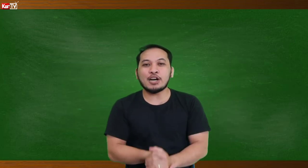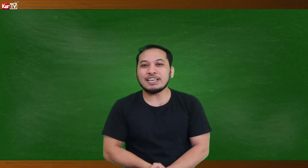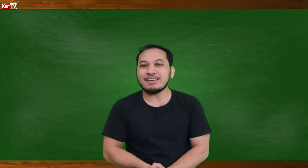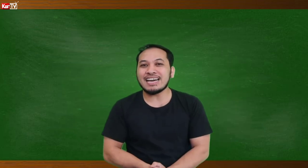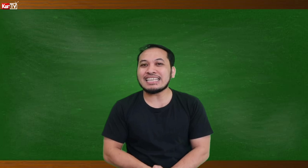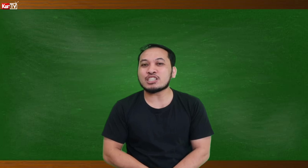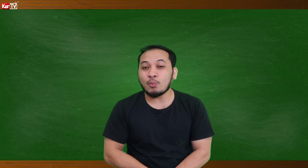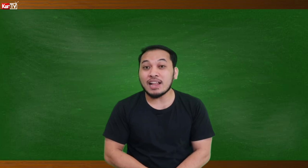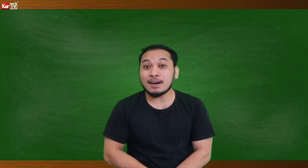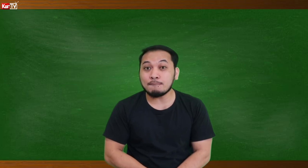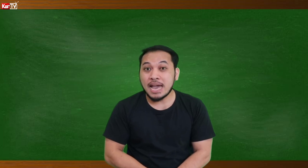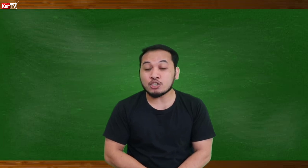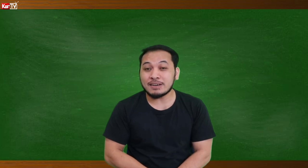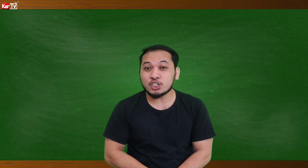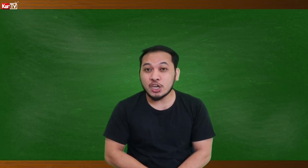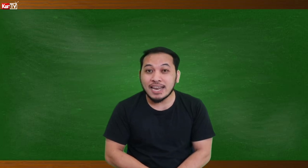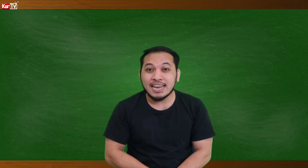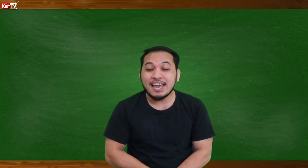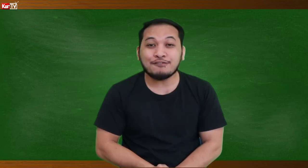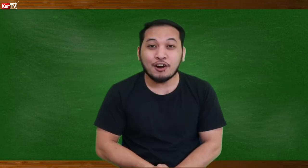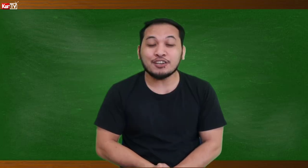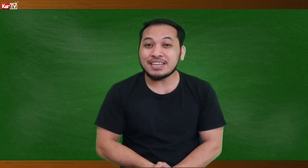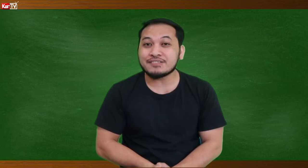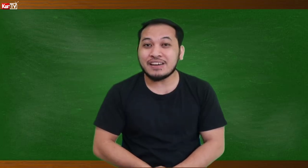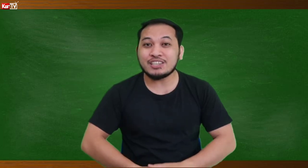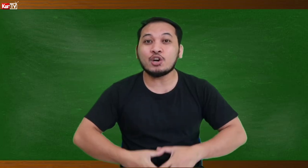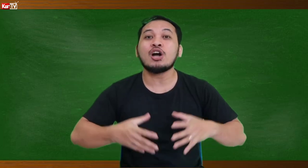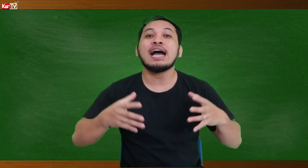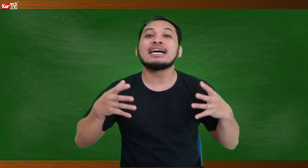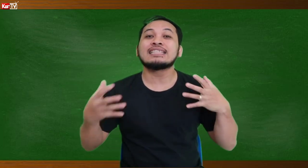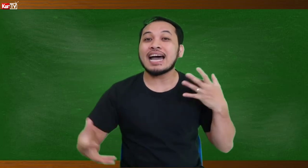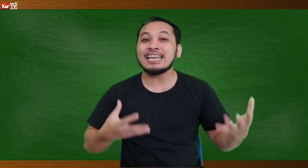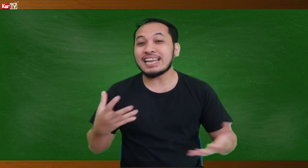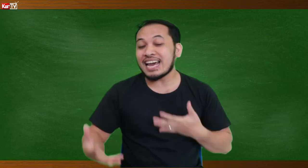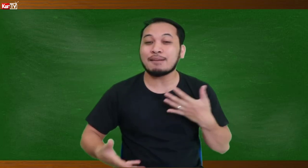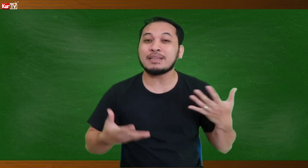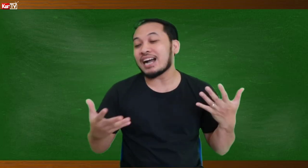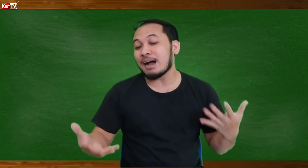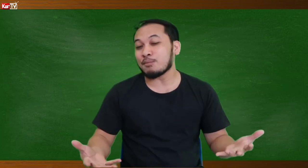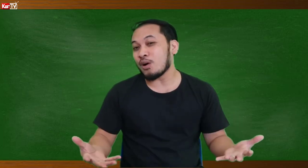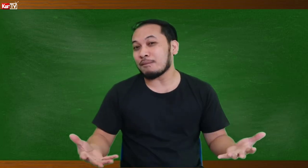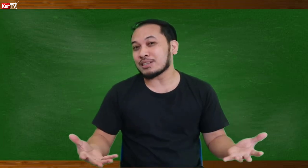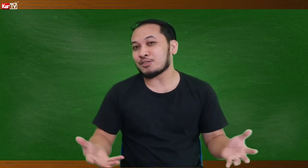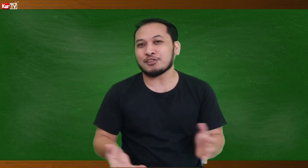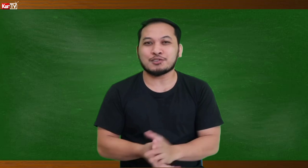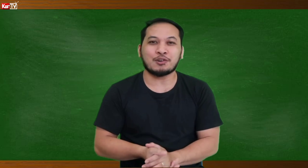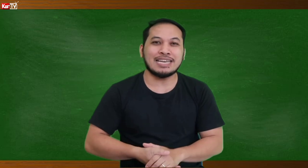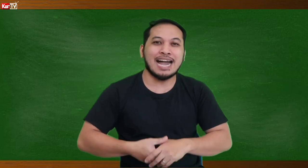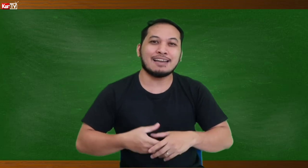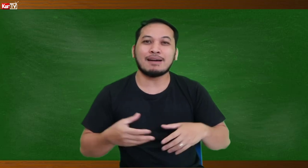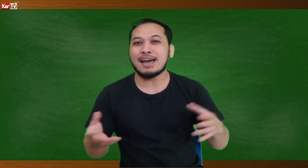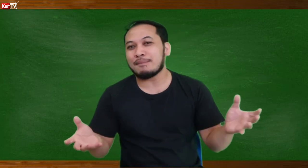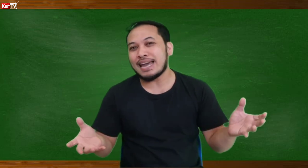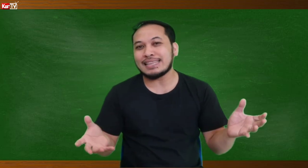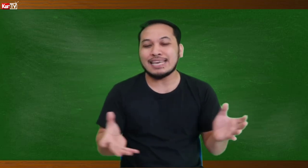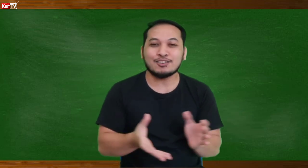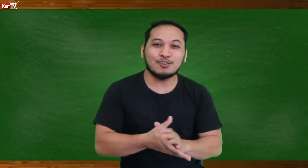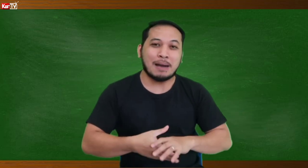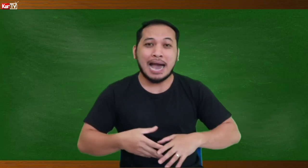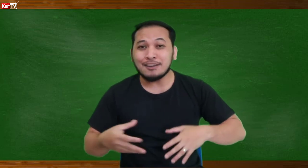Kerminatics? Welcome back to my channel. And for today's video, dahil nalalakit na nga po ang Pasko, so kailangan malaman natin kung paano